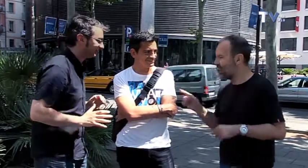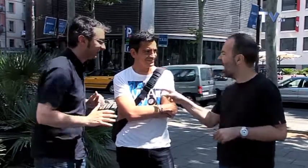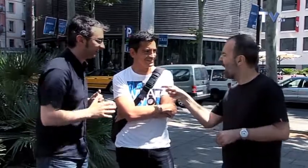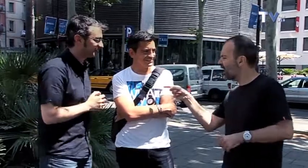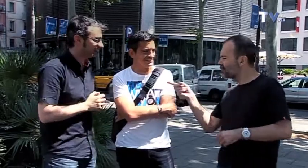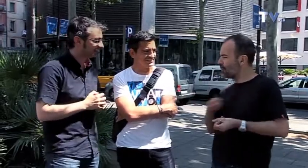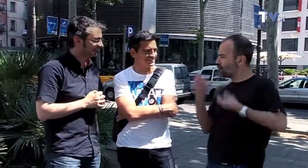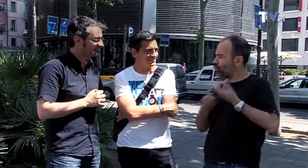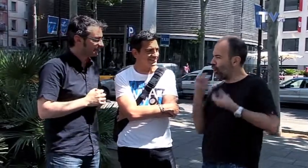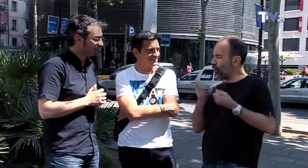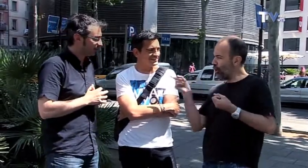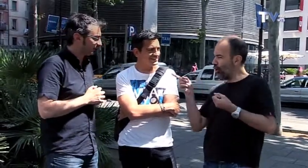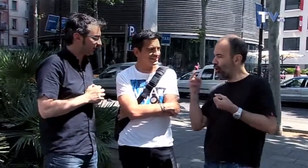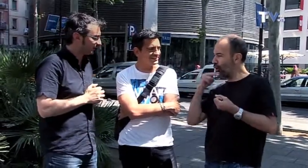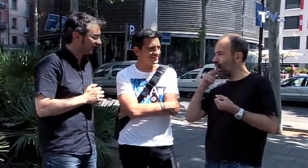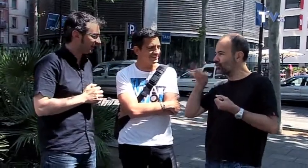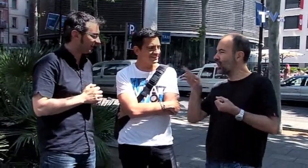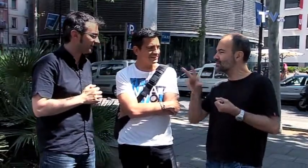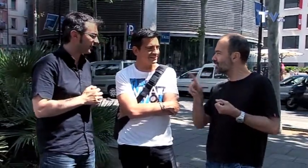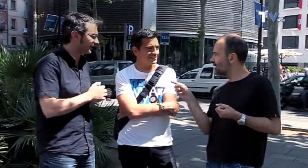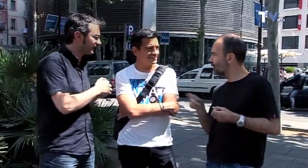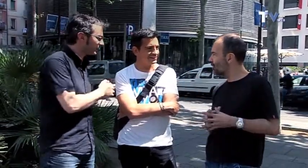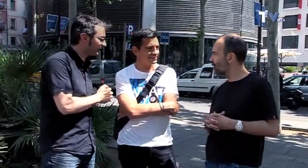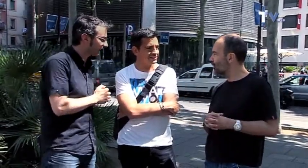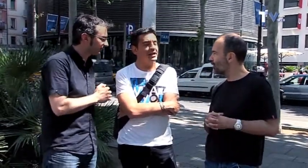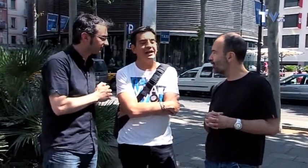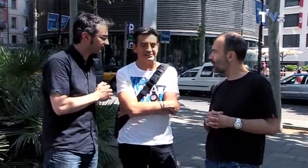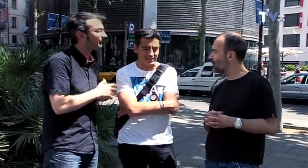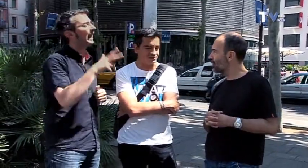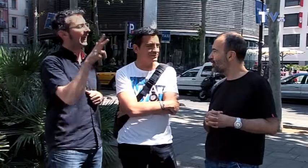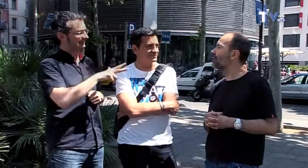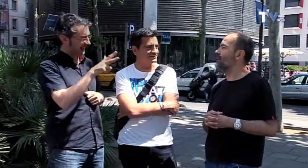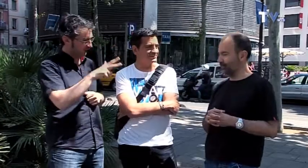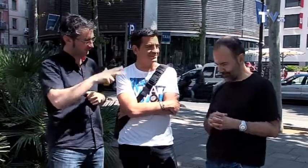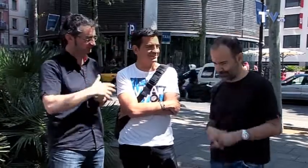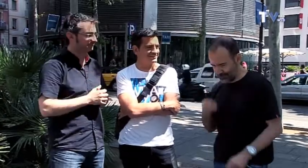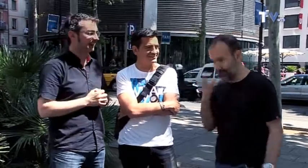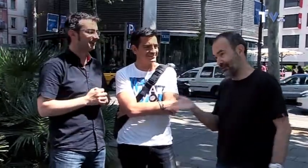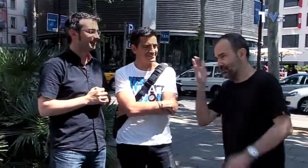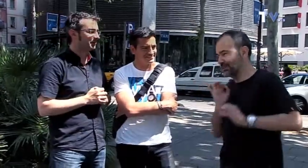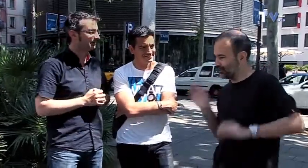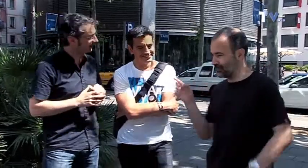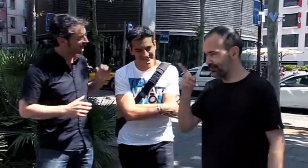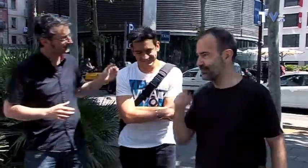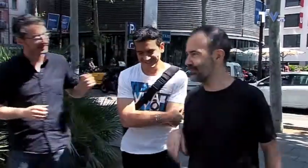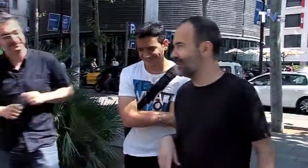Menos mal, menos mal. ¿Y tus monólogos, ¿qué los haces en catalán o en castellano? En castellano. Ah, muy bien. Venga, vamos al teatro.